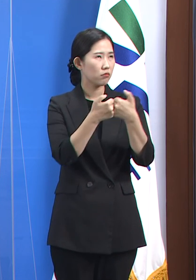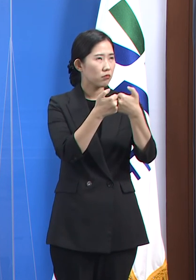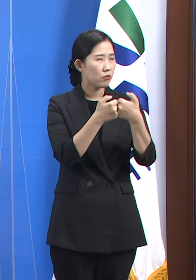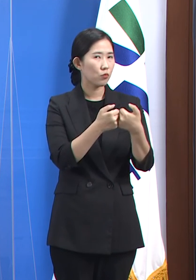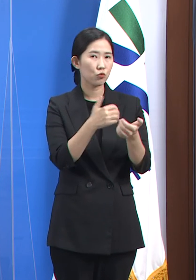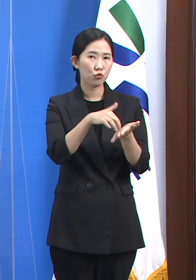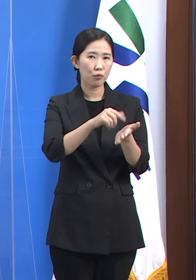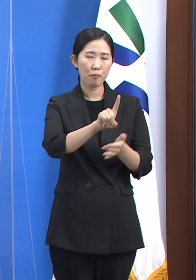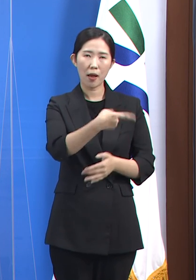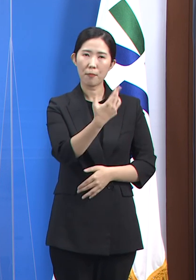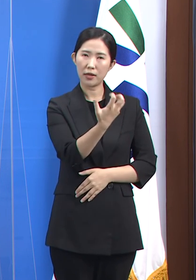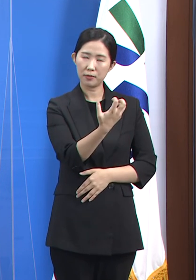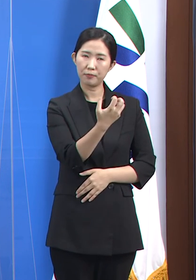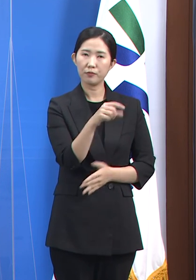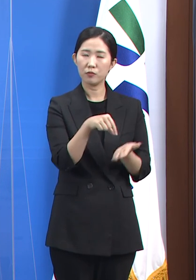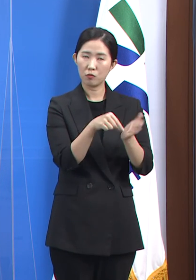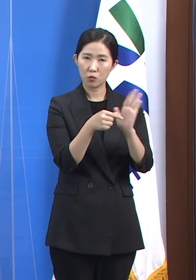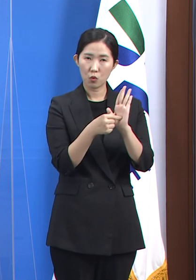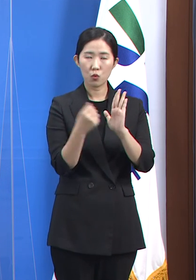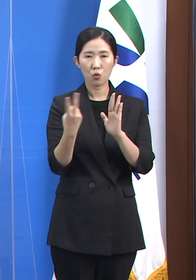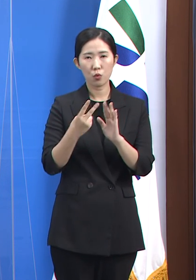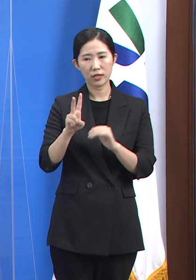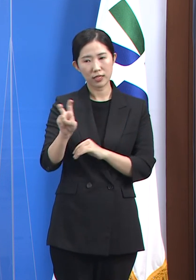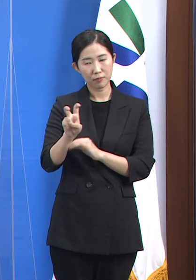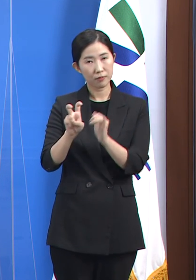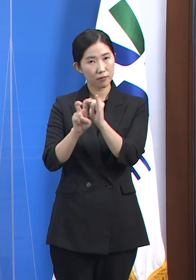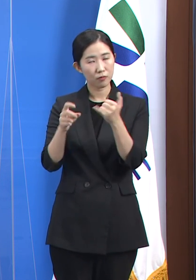28명은 의료기관 이송 조치하였습니다.